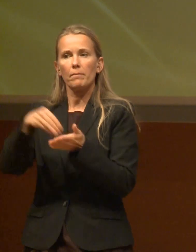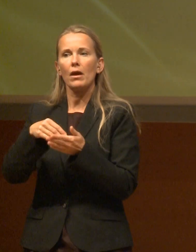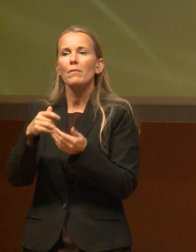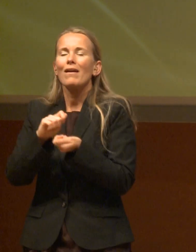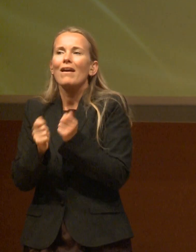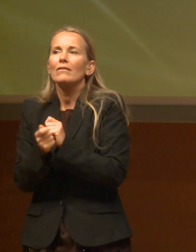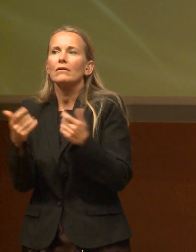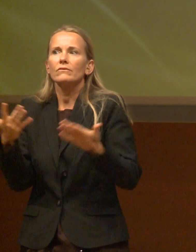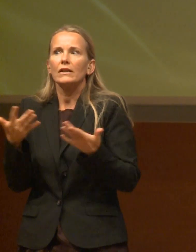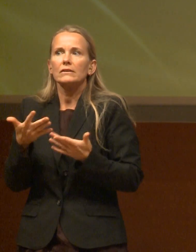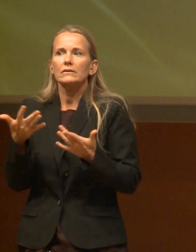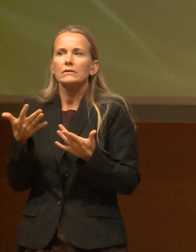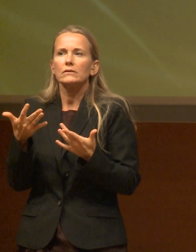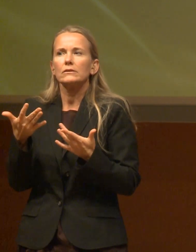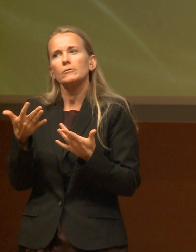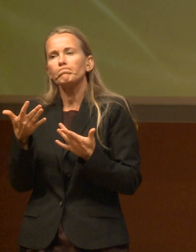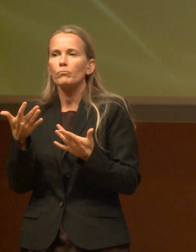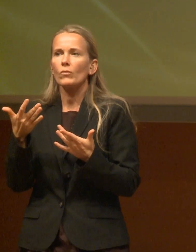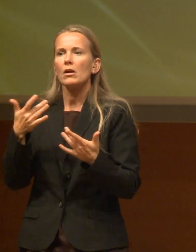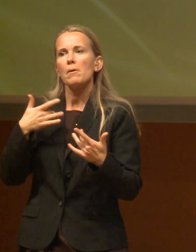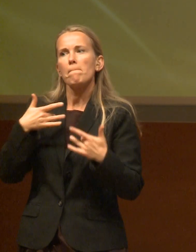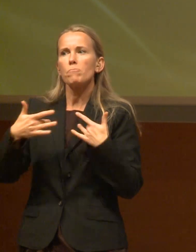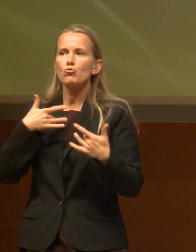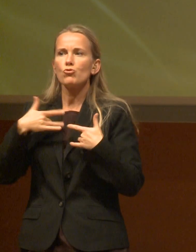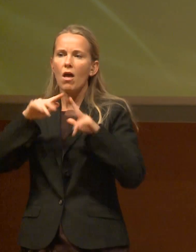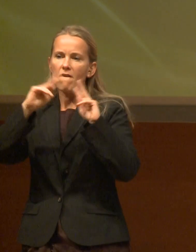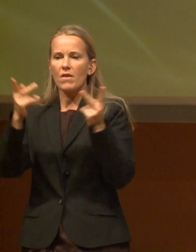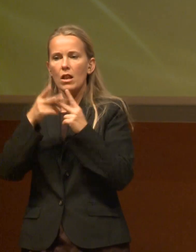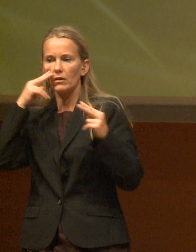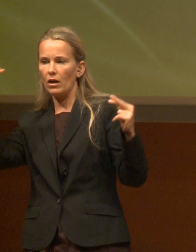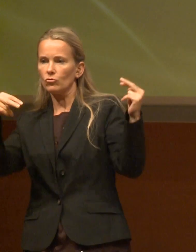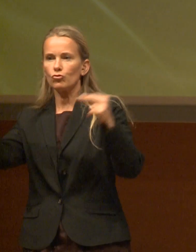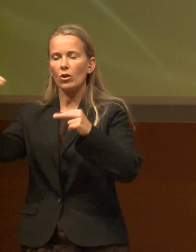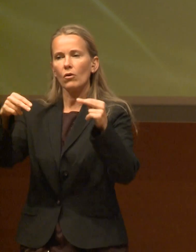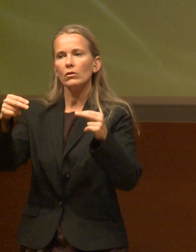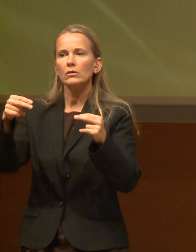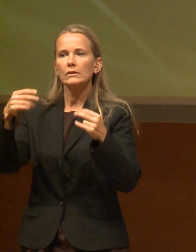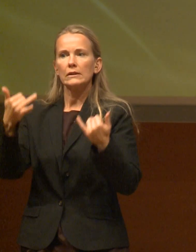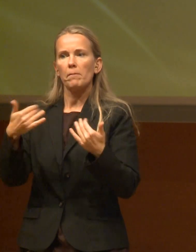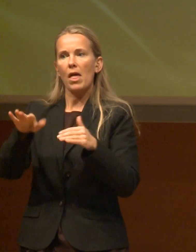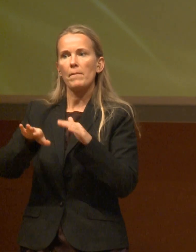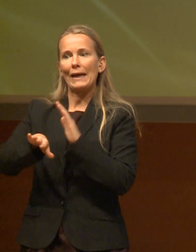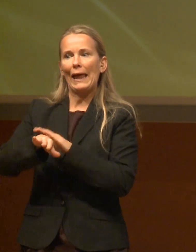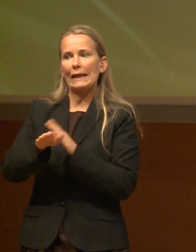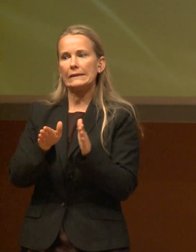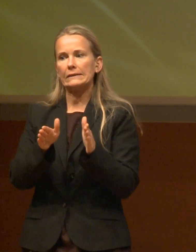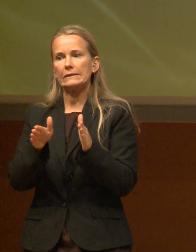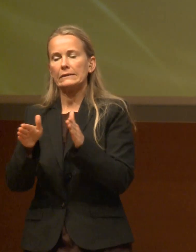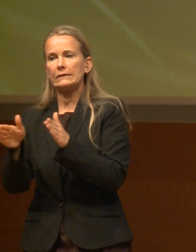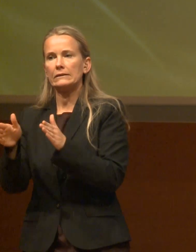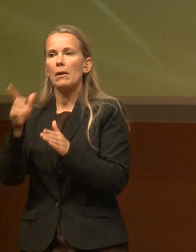gewissermaßen die Drehbühne der Weltanschauungen. Die hat sich so weit nach rechts verschoben, dass eine